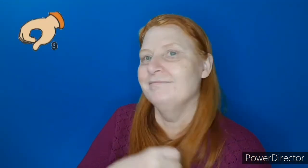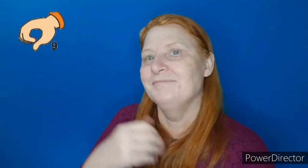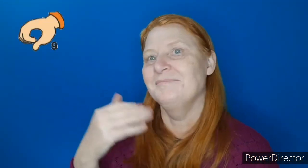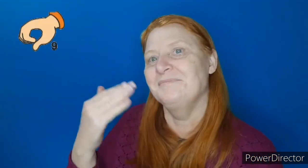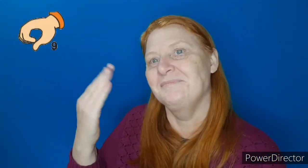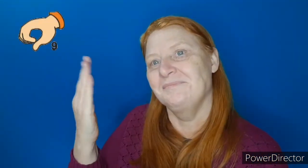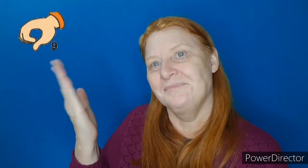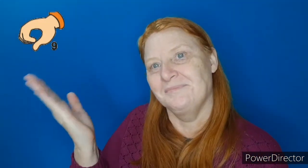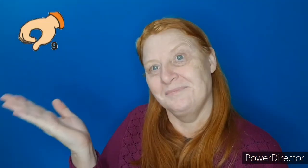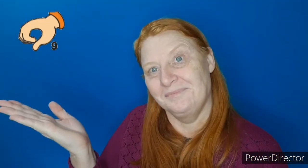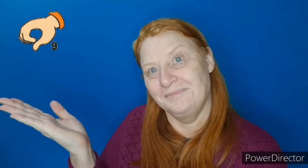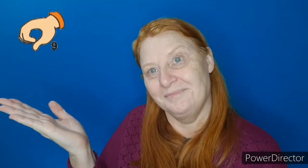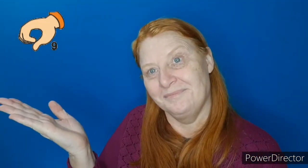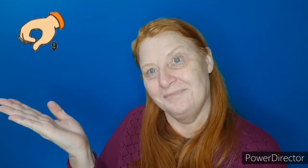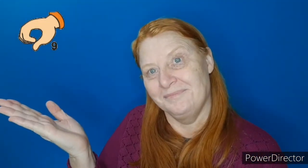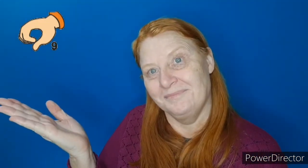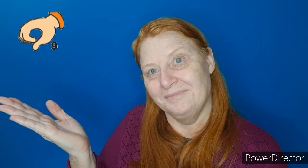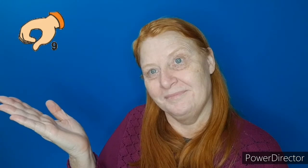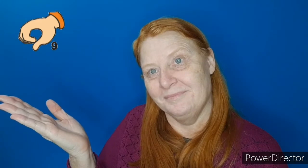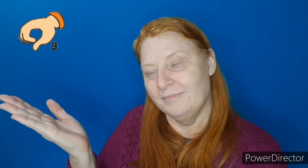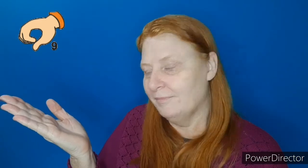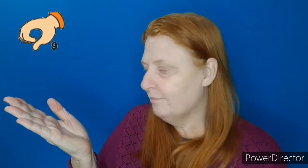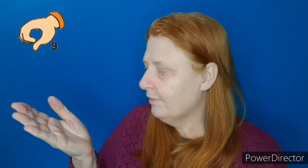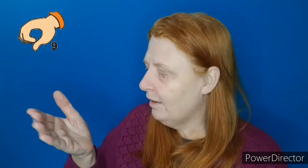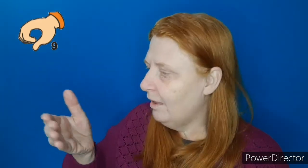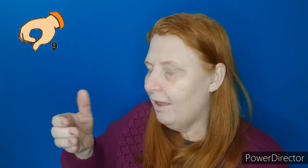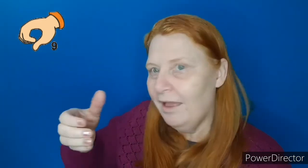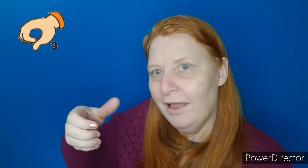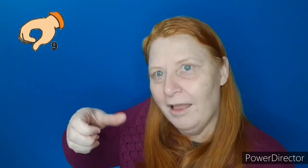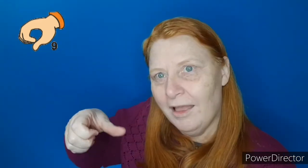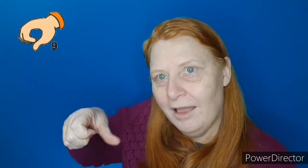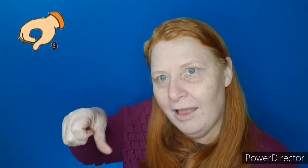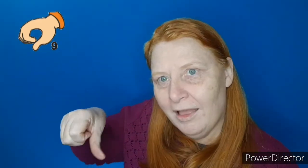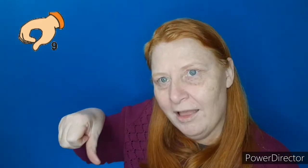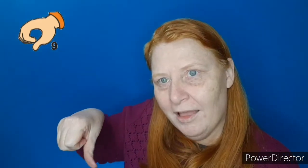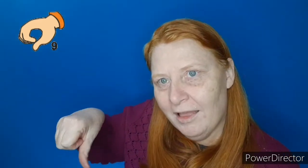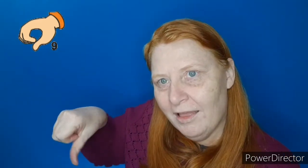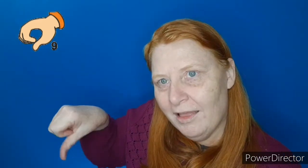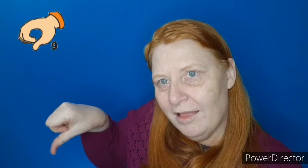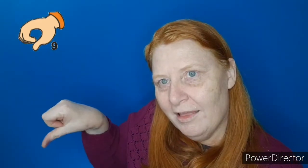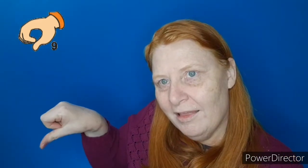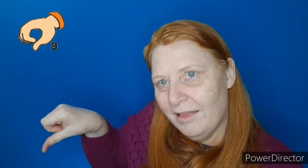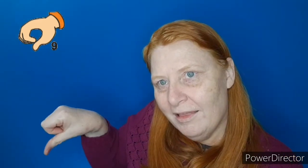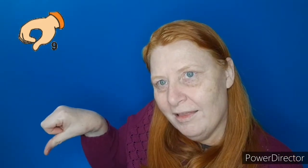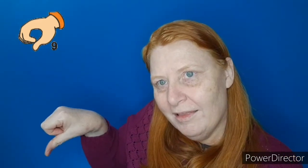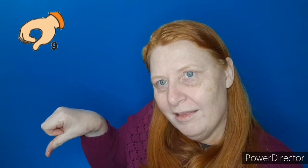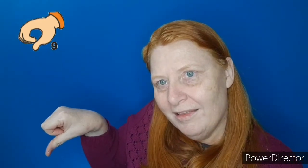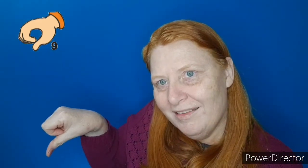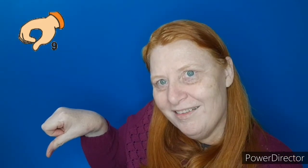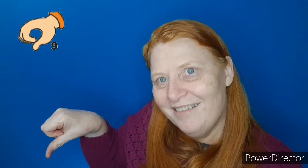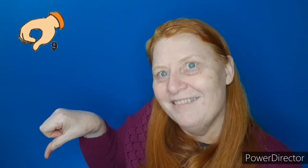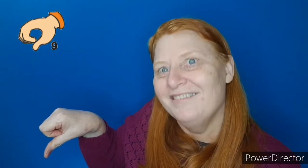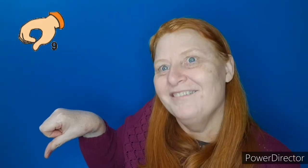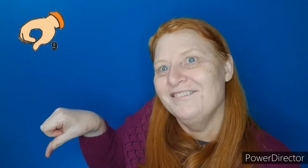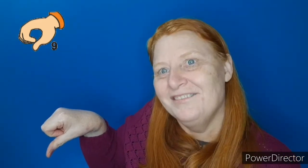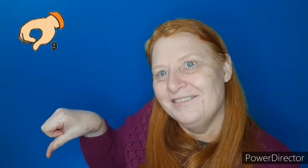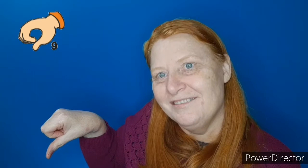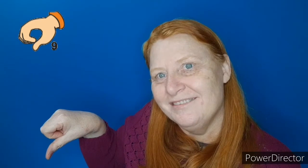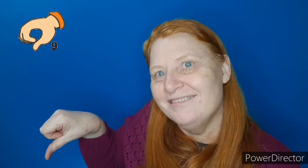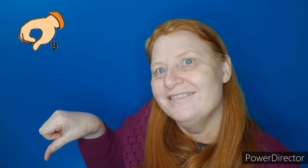E o 9. O 9 faz assim, ó. O polegar é pra baixo. E esse é o